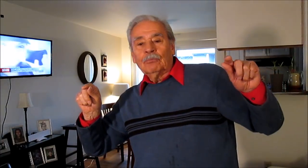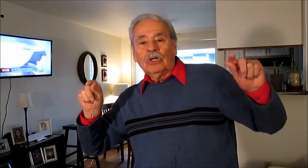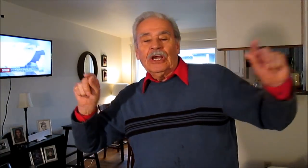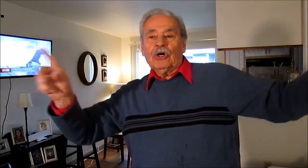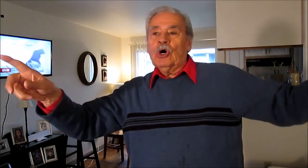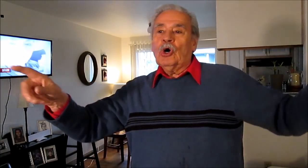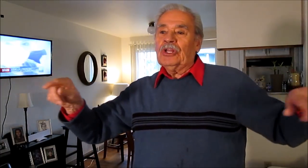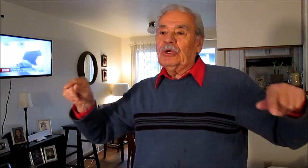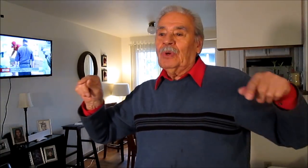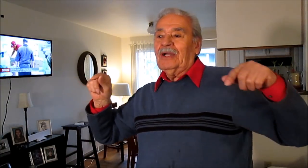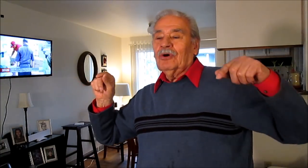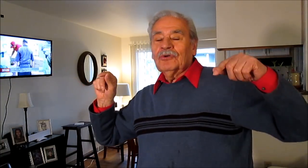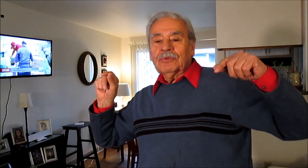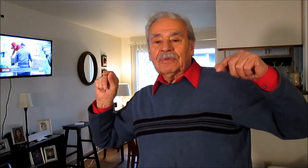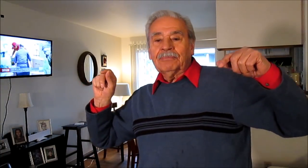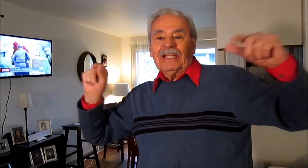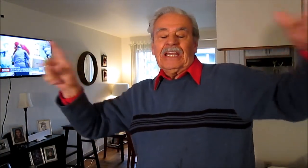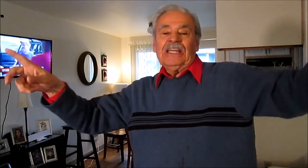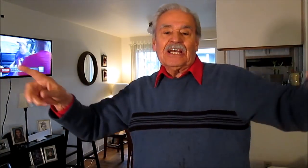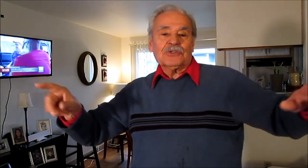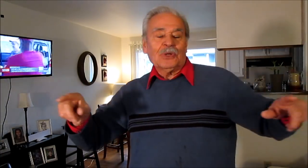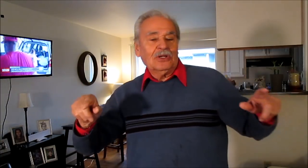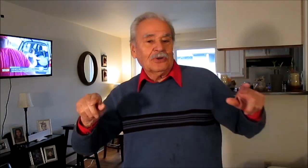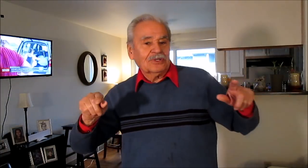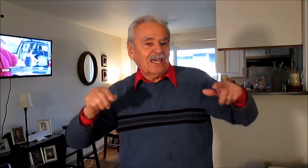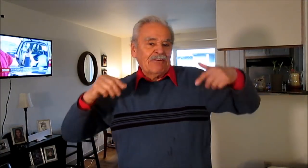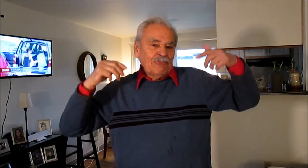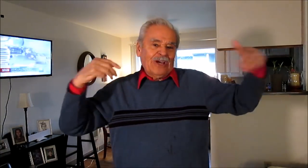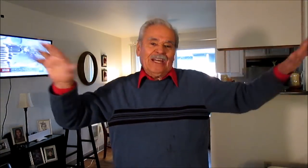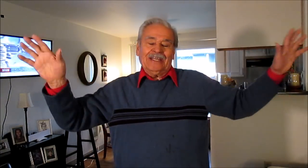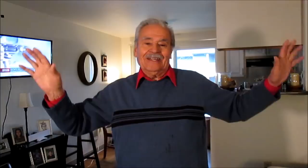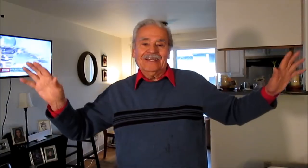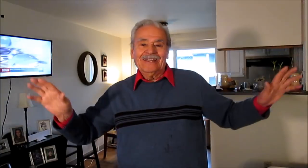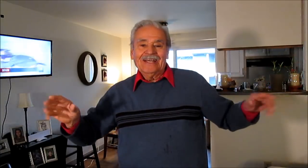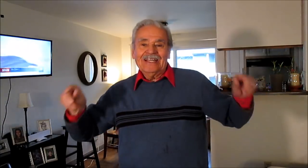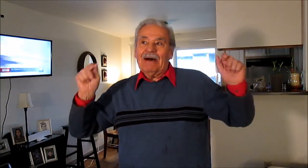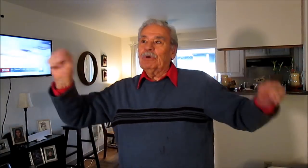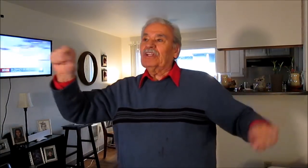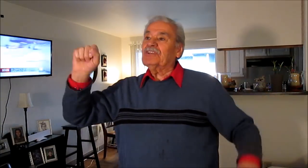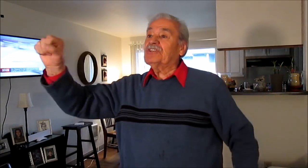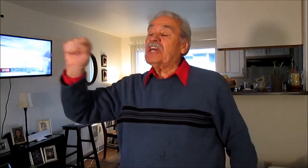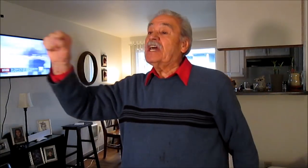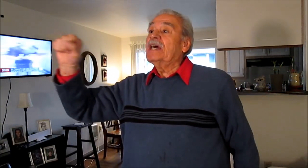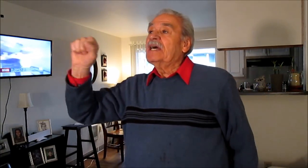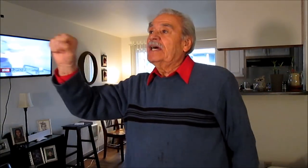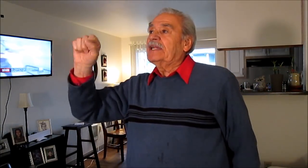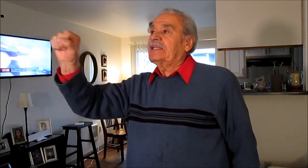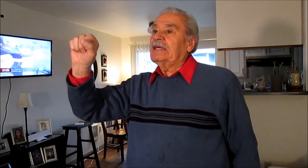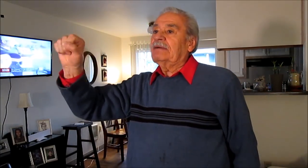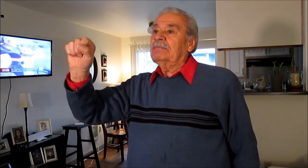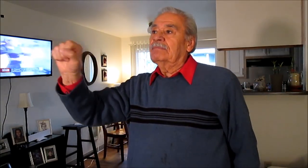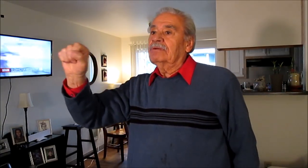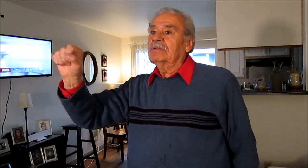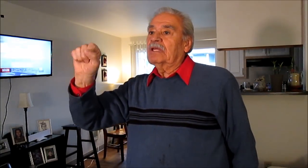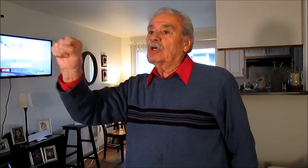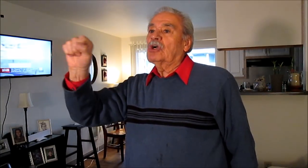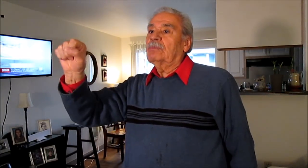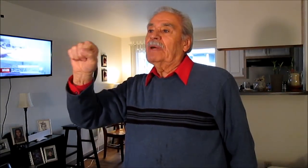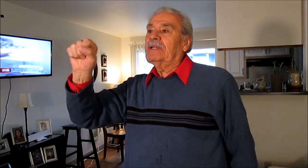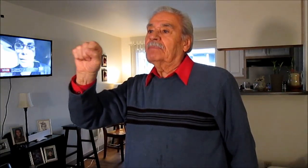Bulgeroni o a los Bridas o a los... ¿Quién fueren? La puerta dice, che, este, te doy... me